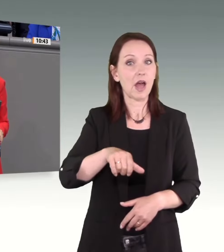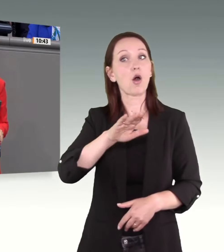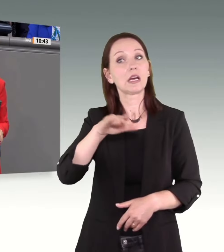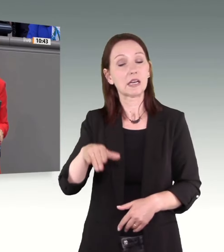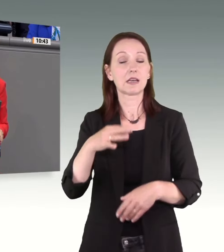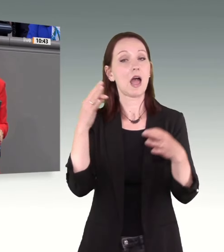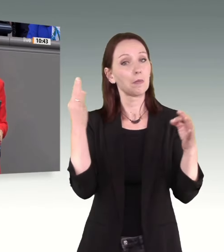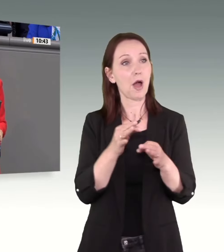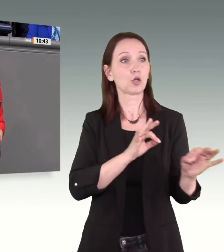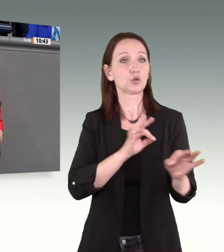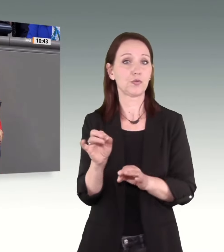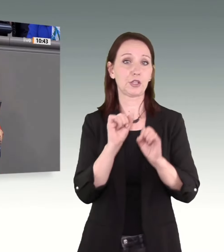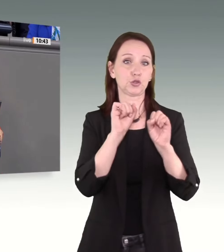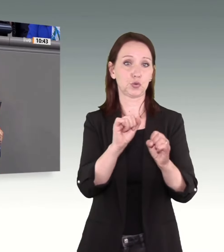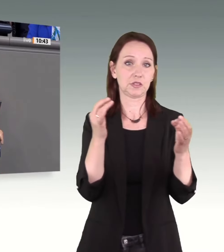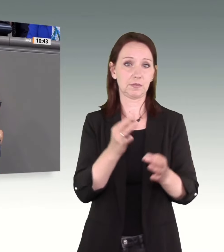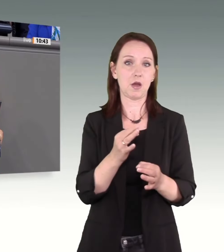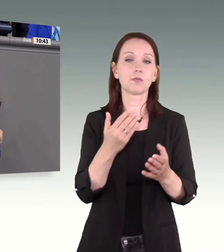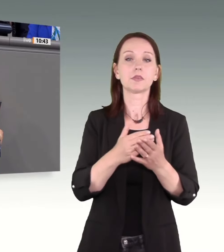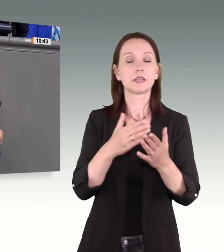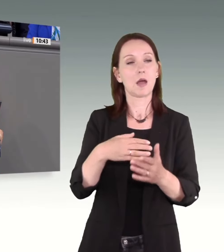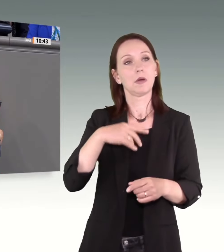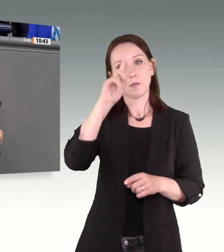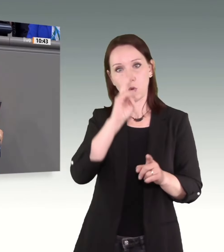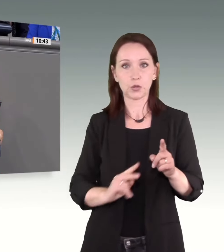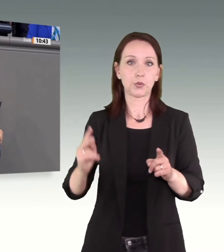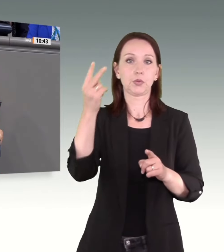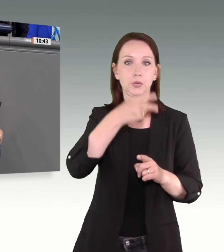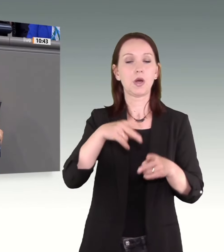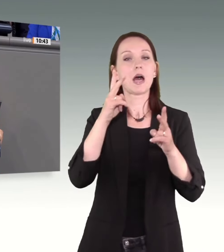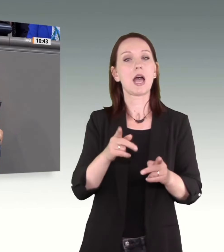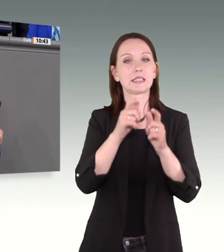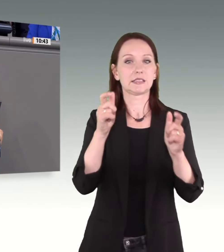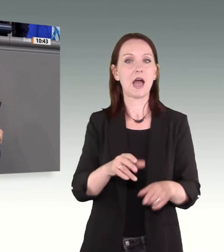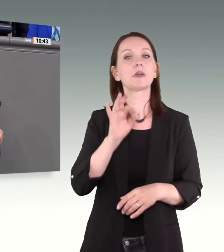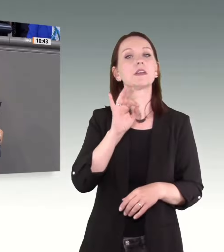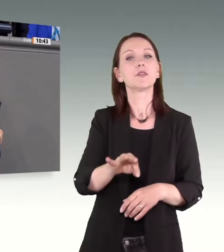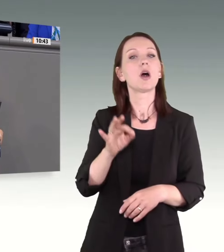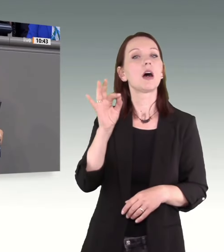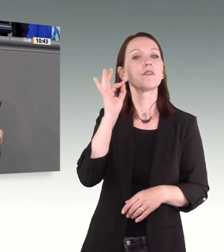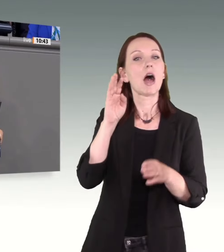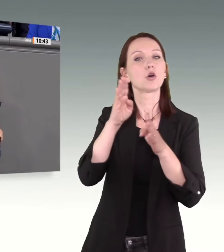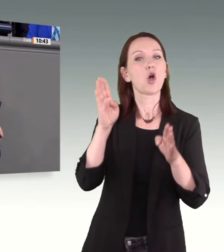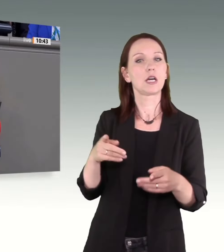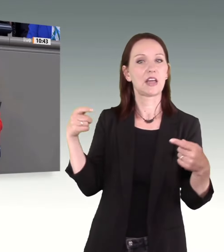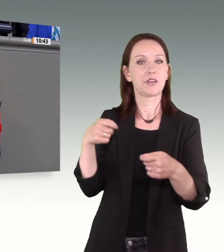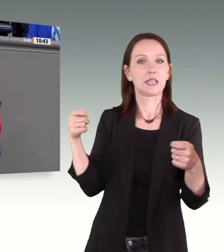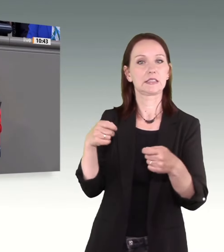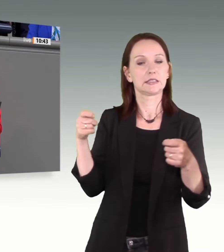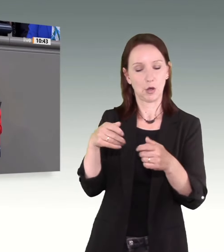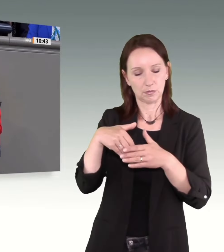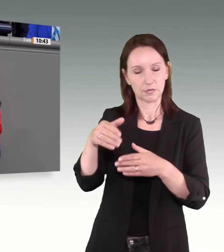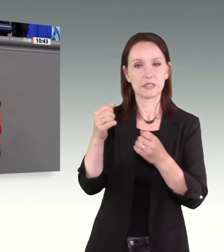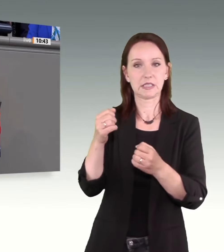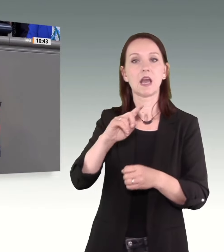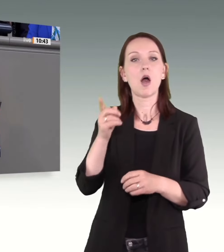Wir werden deshalb einen bundeseinheitlichen Rechtsrahmen für eine verlässliche Finanzierung von Frauenhäusern sicherstellen und das Hilfesystem auch zeitnah